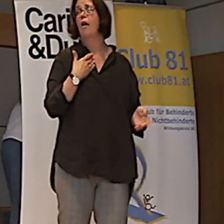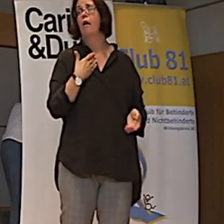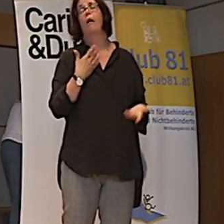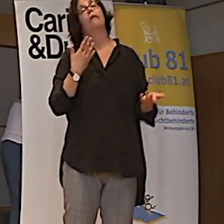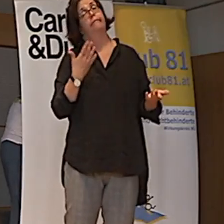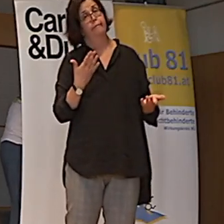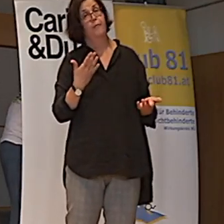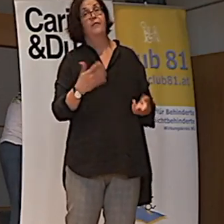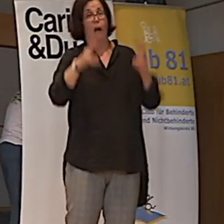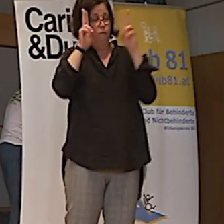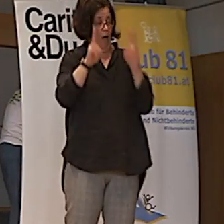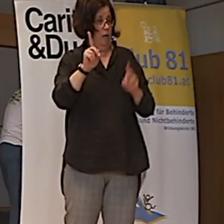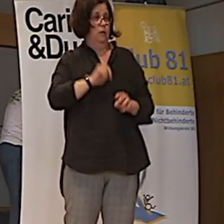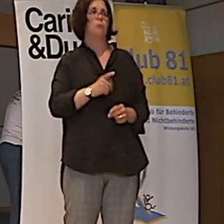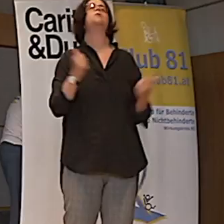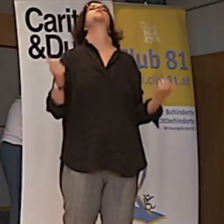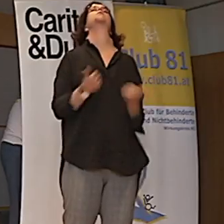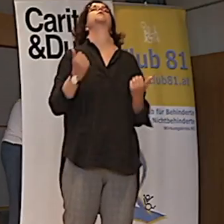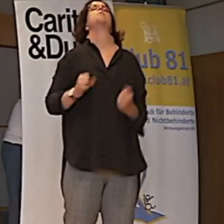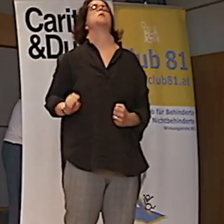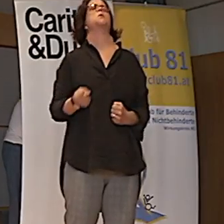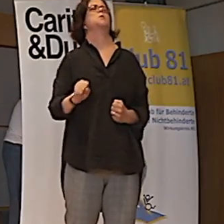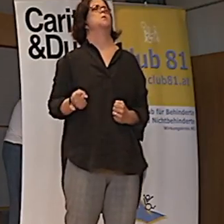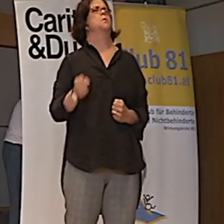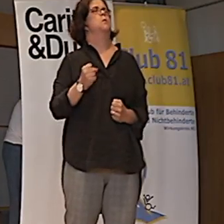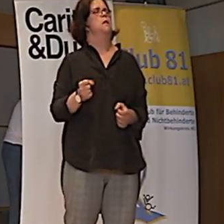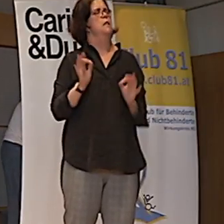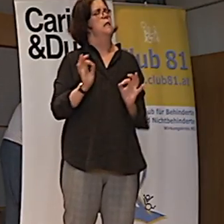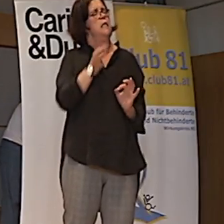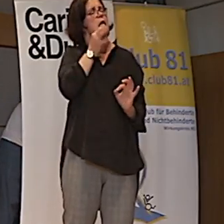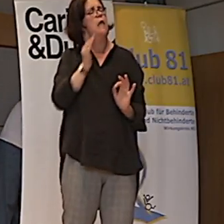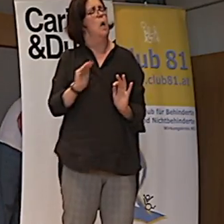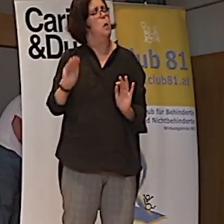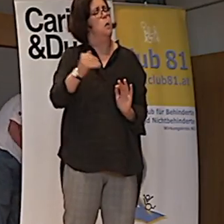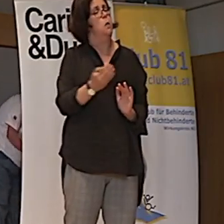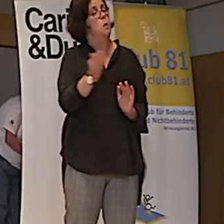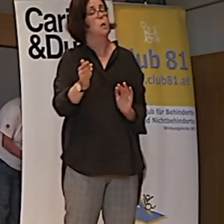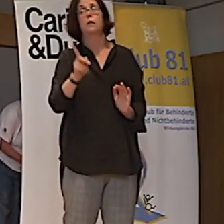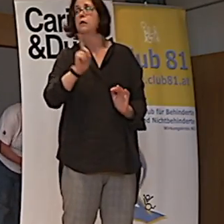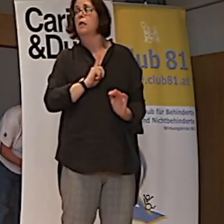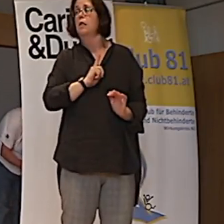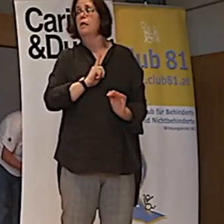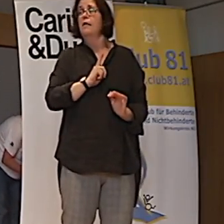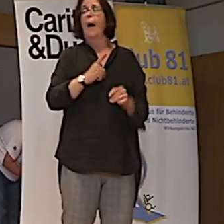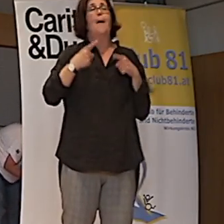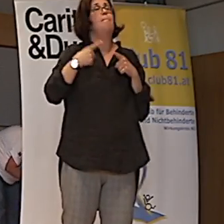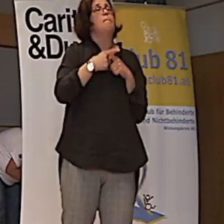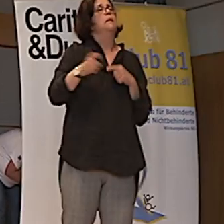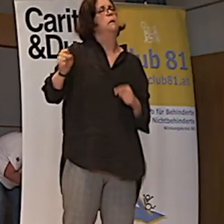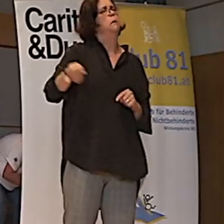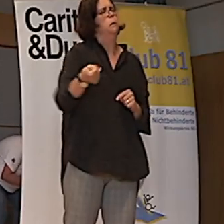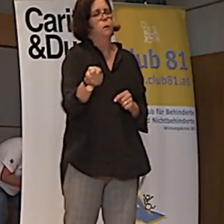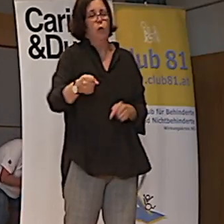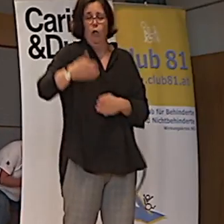Ich bin ein wirklich guter Fahrer. Ein großartiger Präzisionsfahrer. Man könnte sagen, ich fahre mit dem Messer in der Hand,